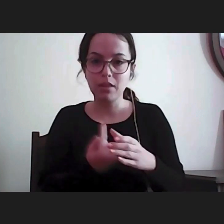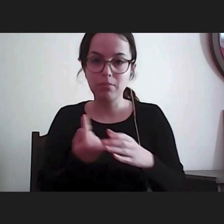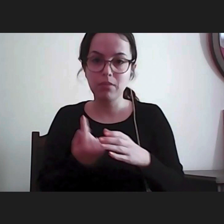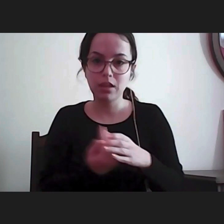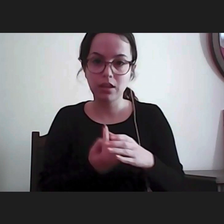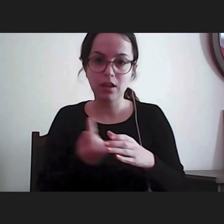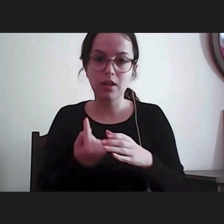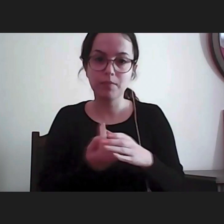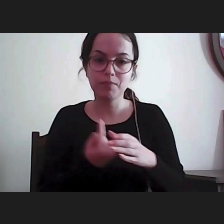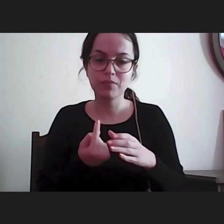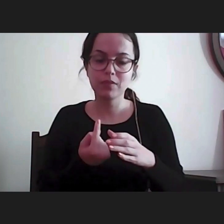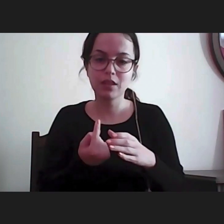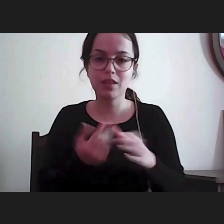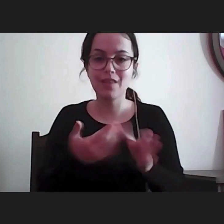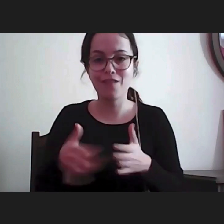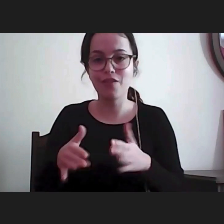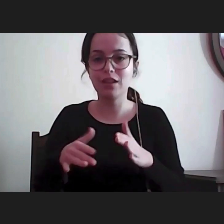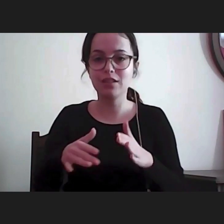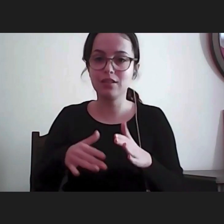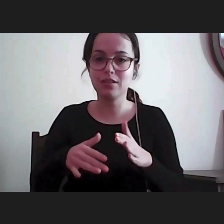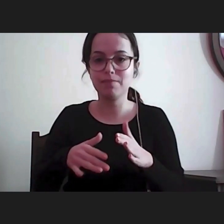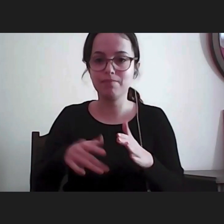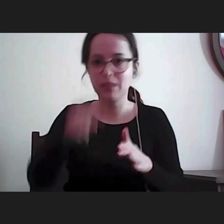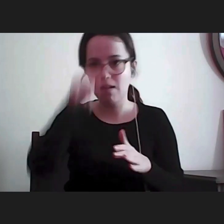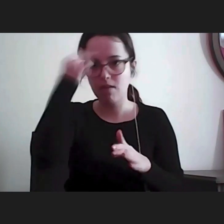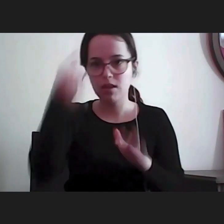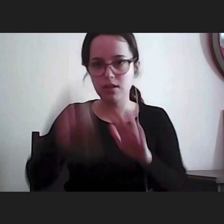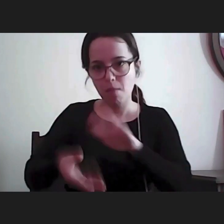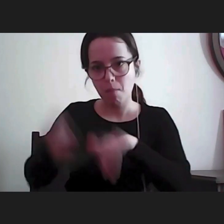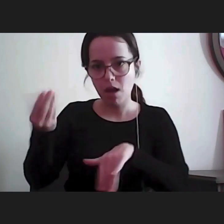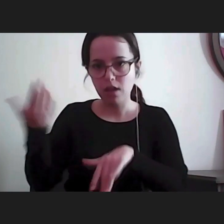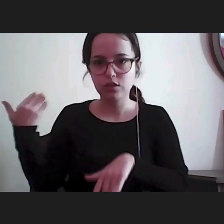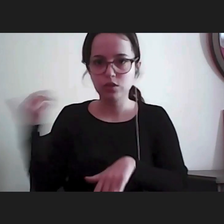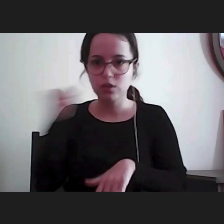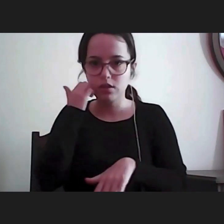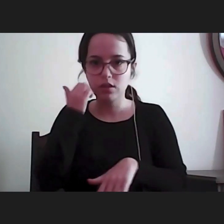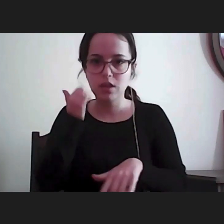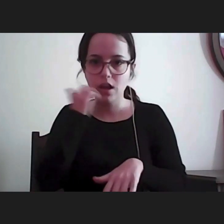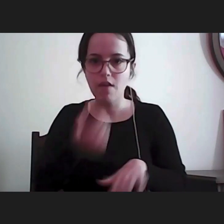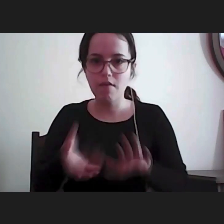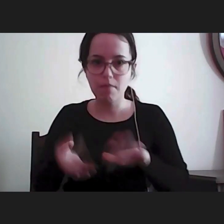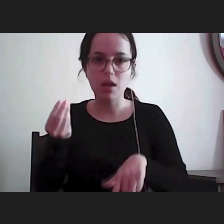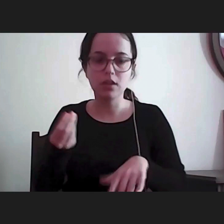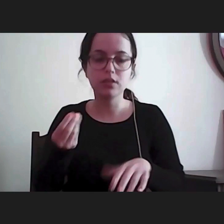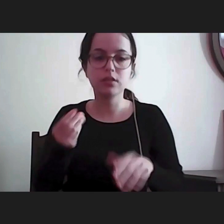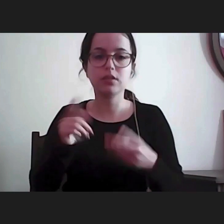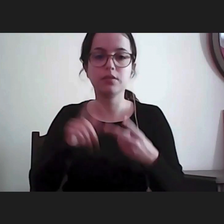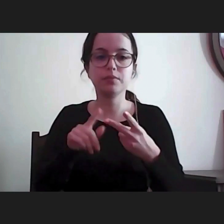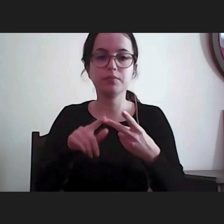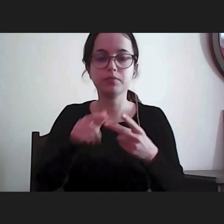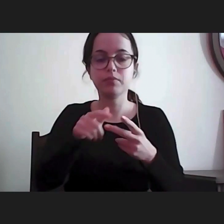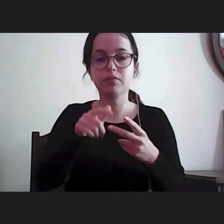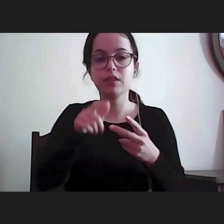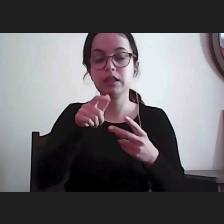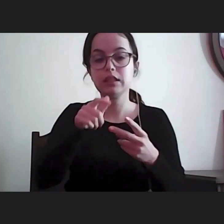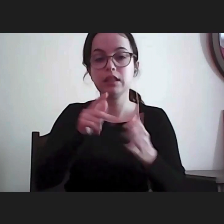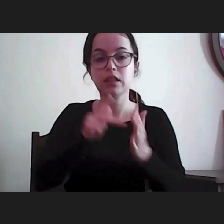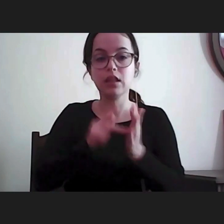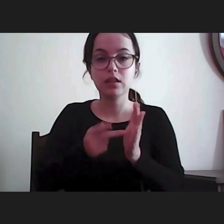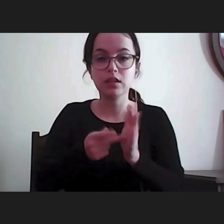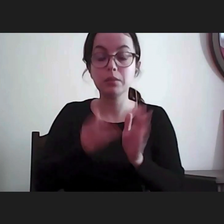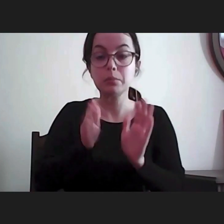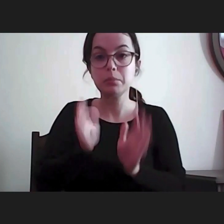aguda da pandemia, mas, por exemplo, também os problemas que a revolução tecnológica, a necessidade de